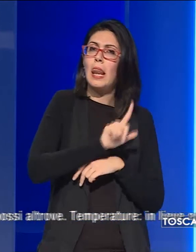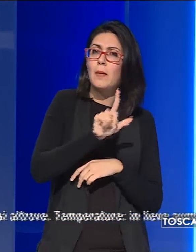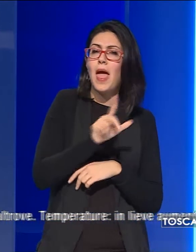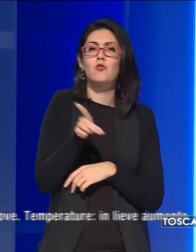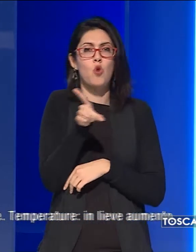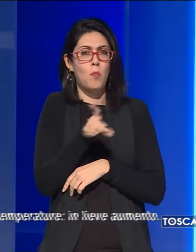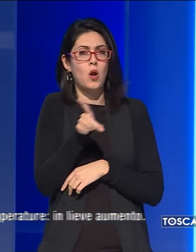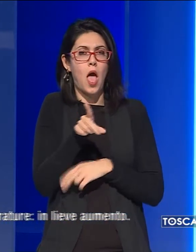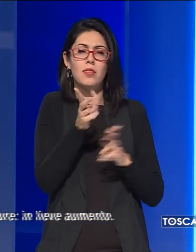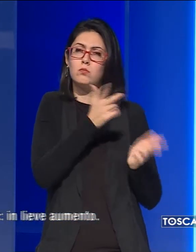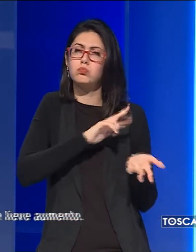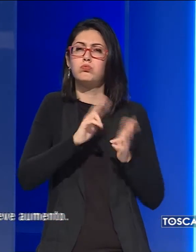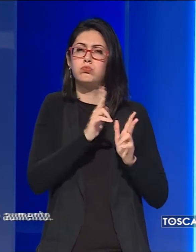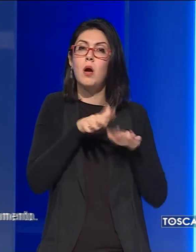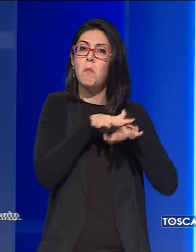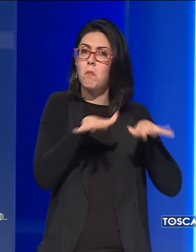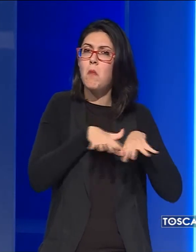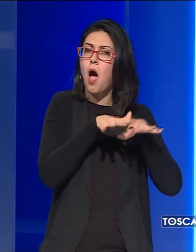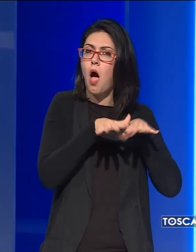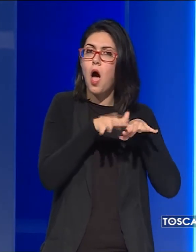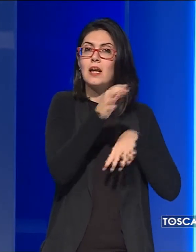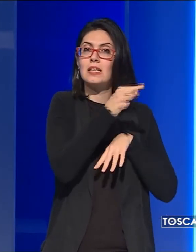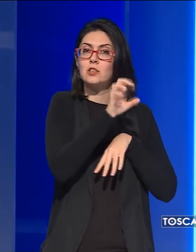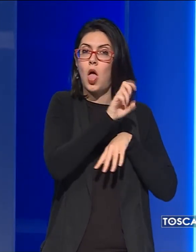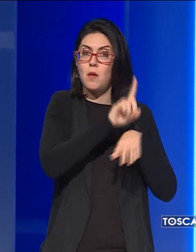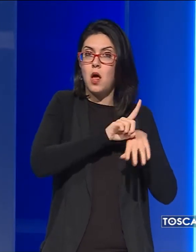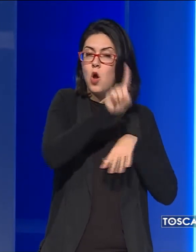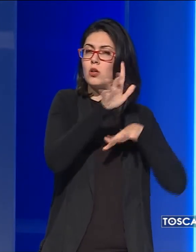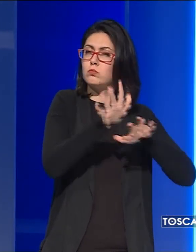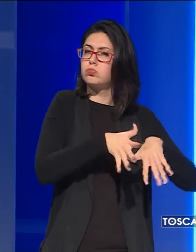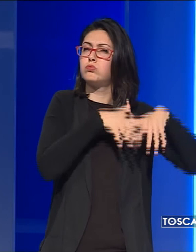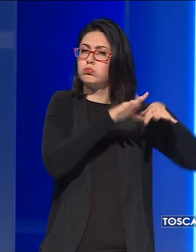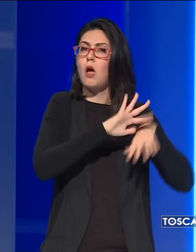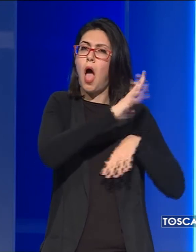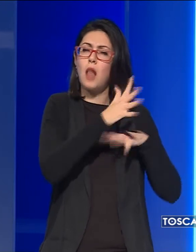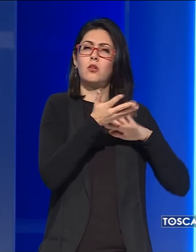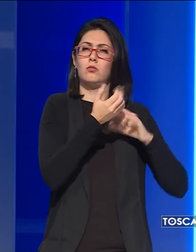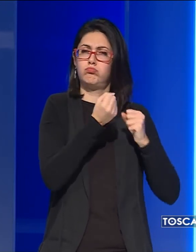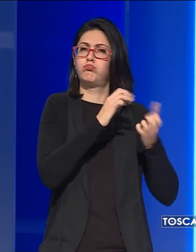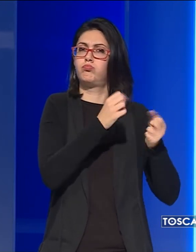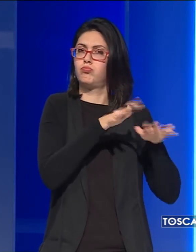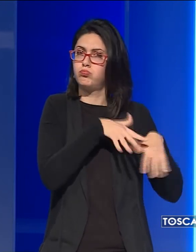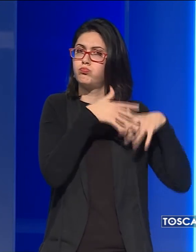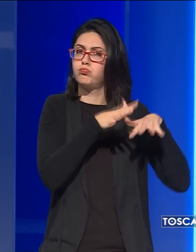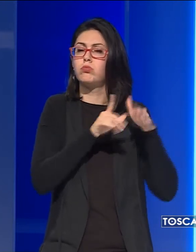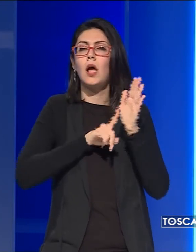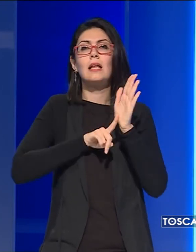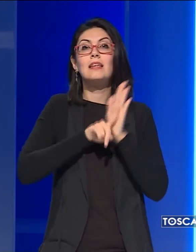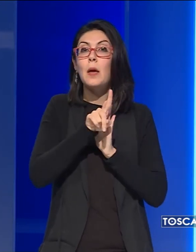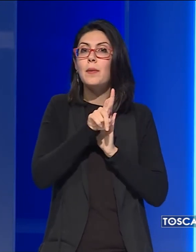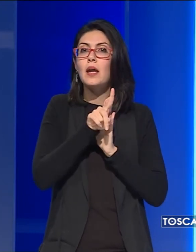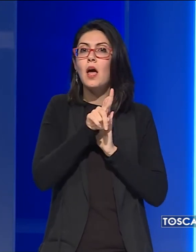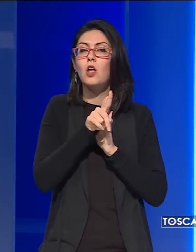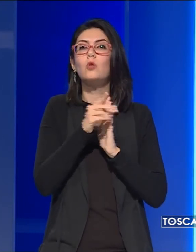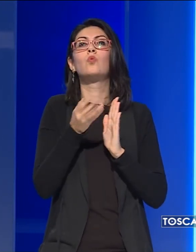ponente, mari agitati a nord dell'Elba e molto mossi altrove. Per quanto riguarda le temperature in